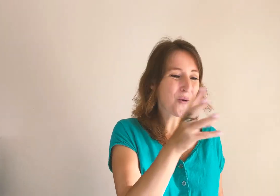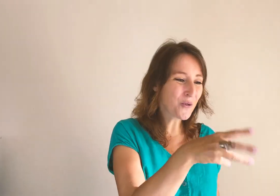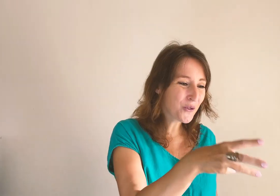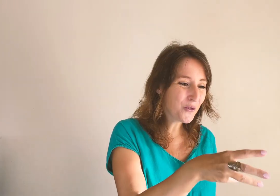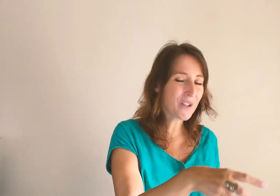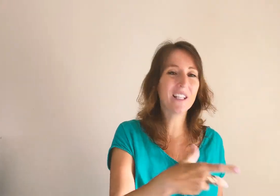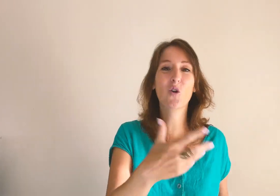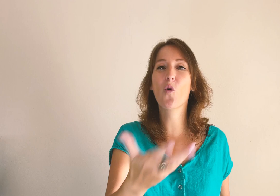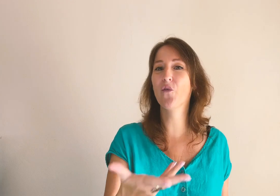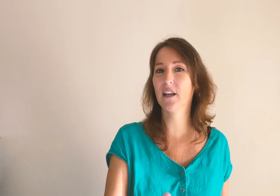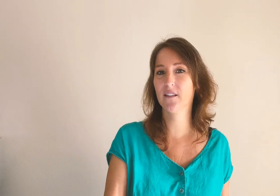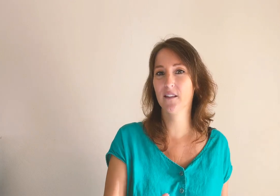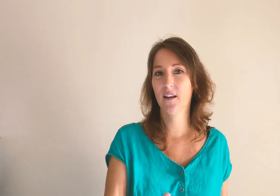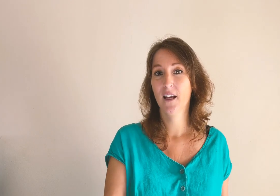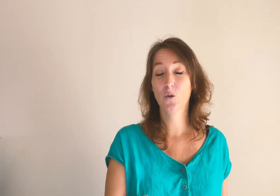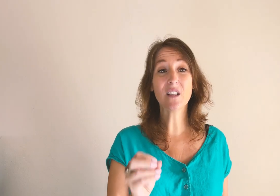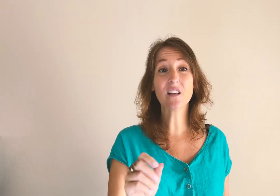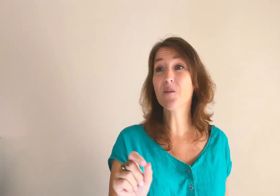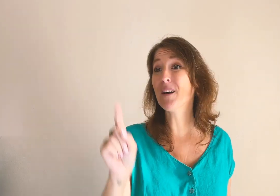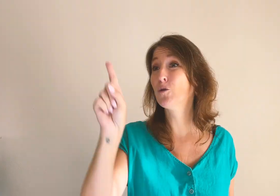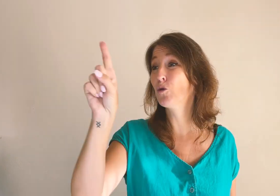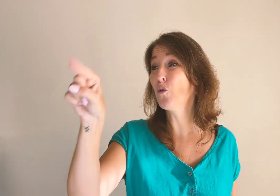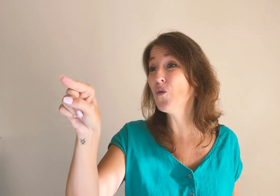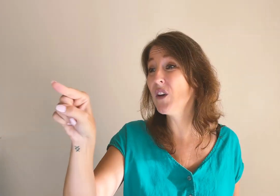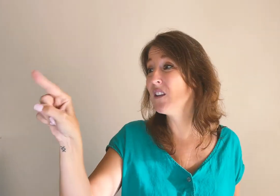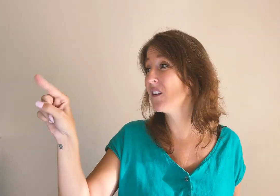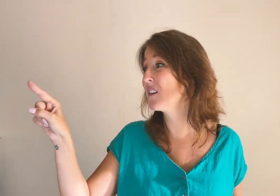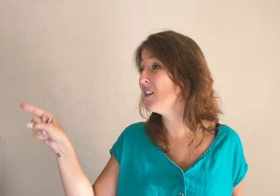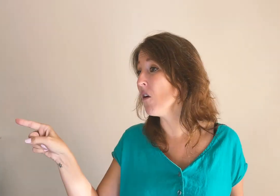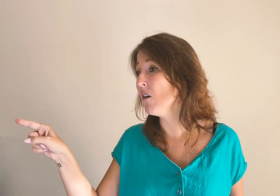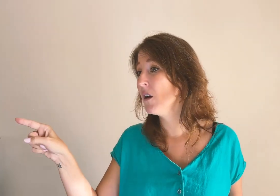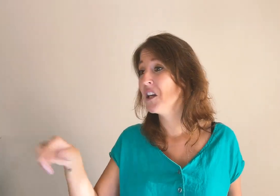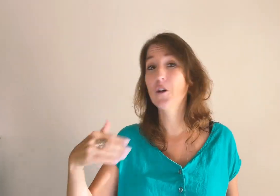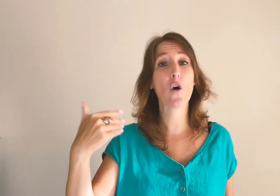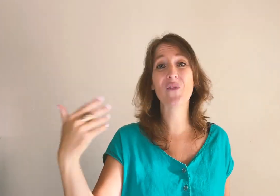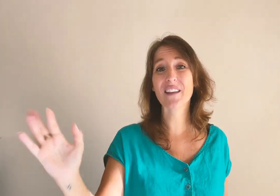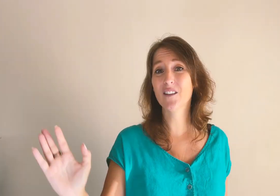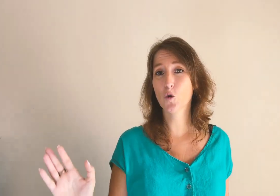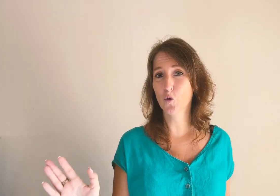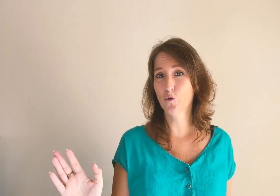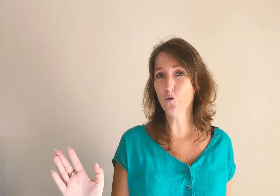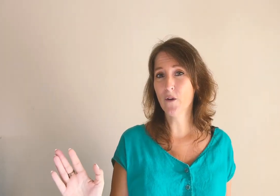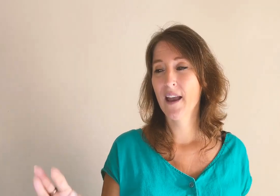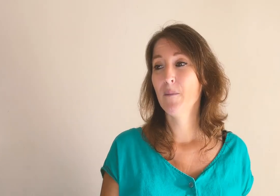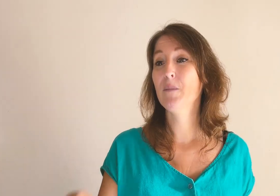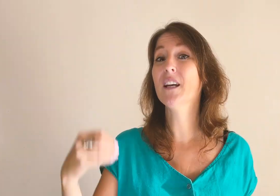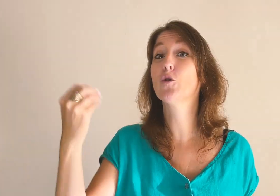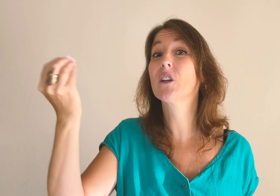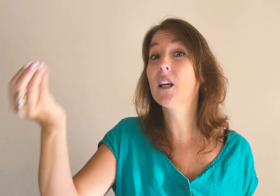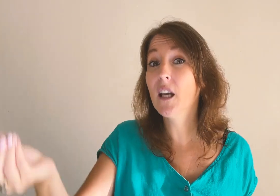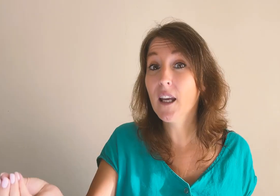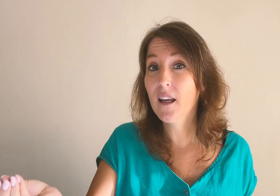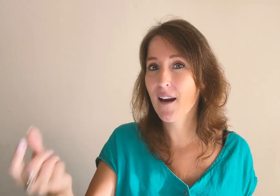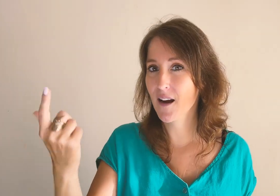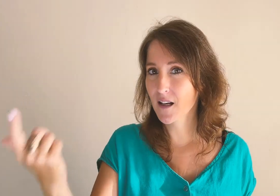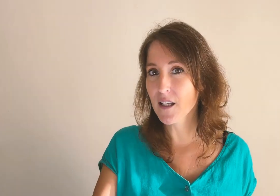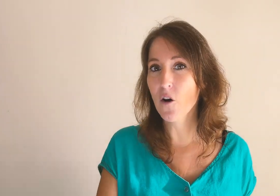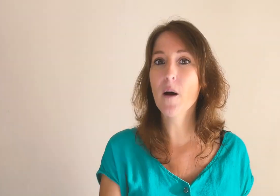contenu qui convertit. Donc, il ne s'agit pas de trouver ses clients et de leur verser du contenu, mais bien de créer un client à